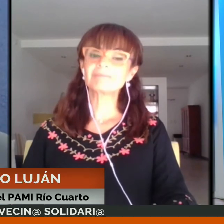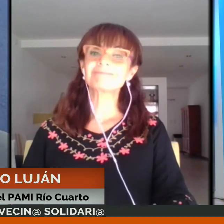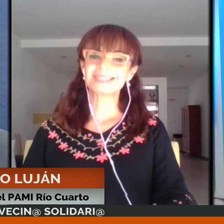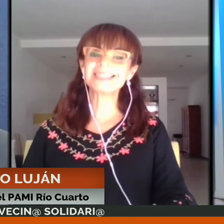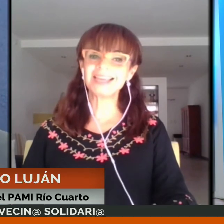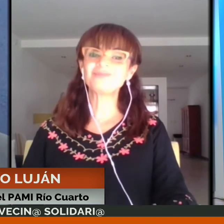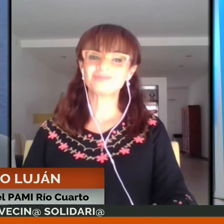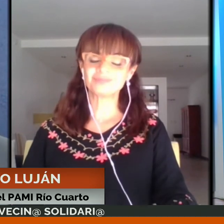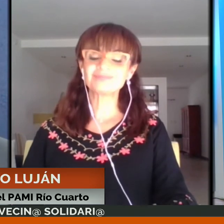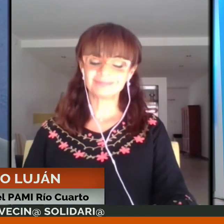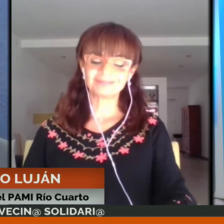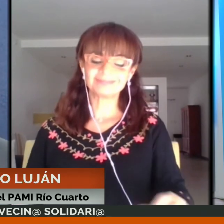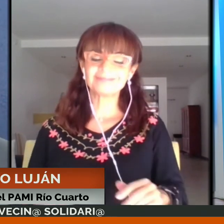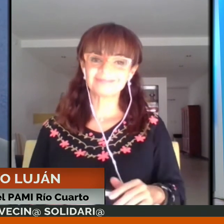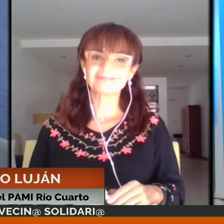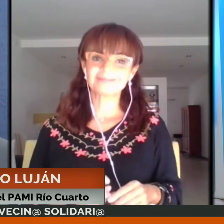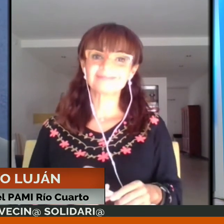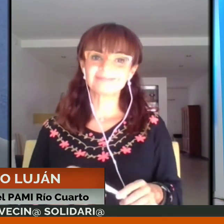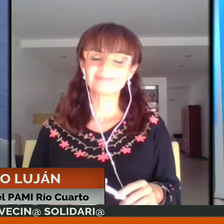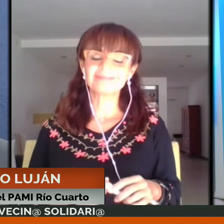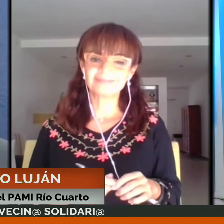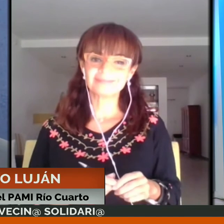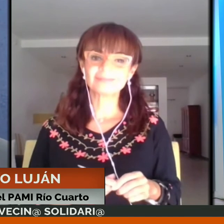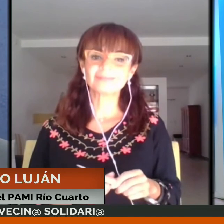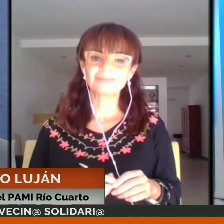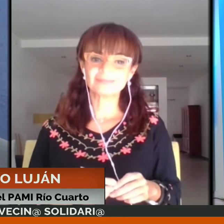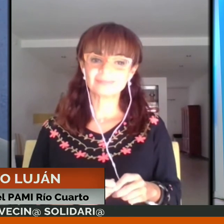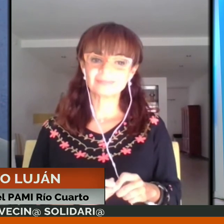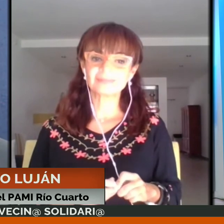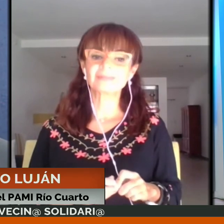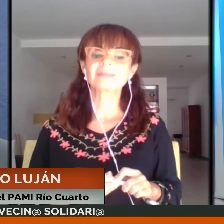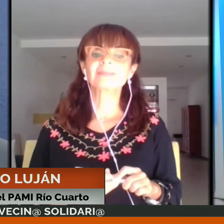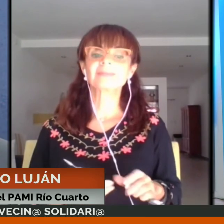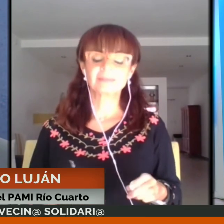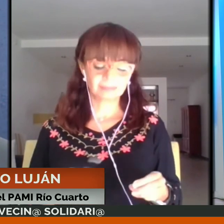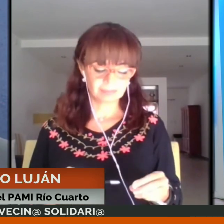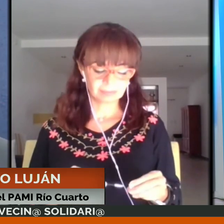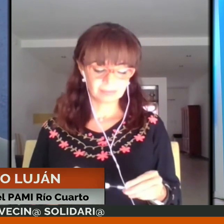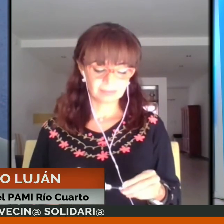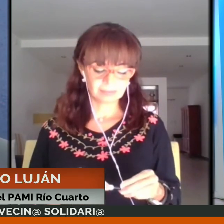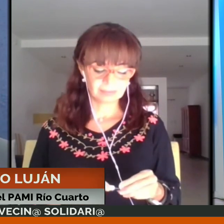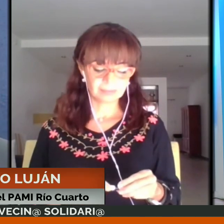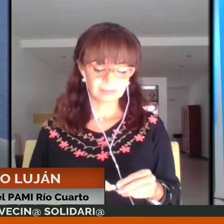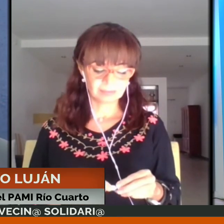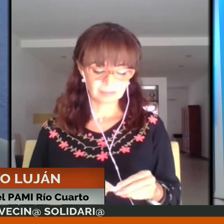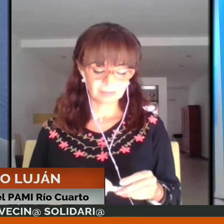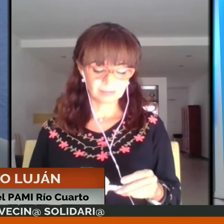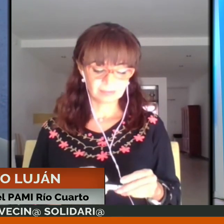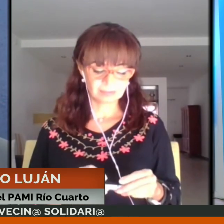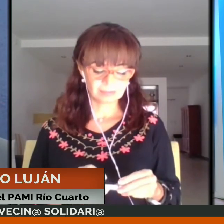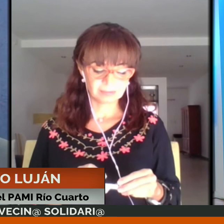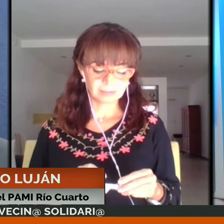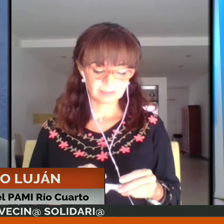característica de ser una ciudad que despierta el ánimo solidario de la gente en estas circunstancias, pero también dar la tranquilidad de que hay un control